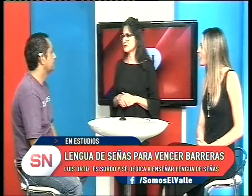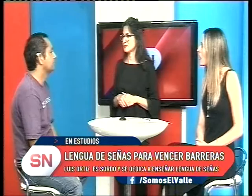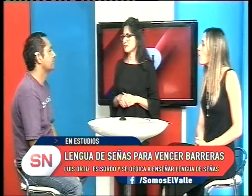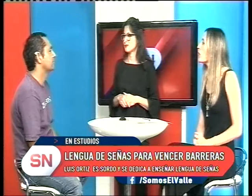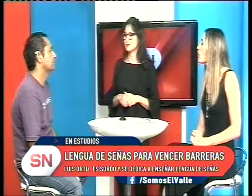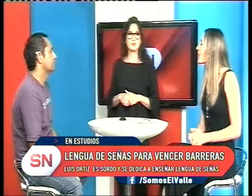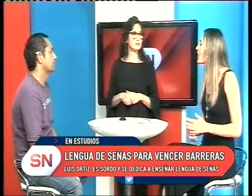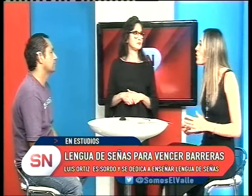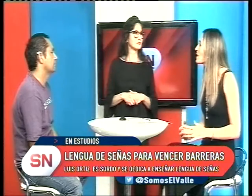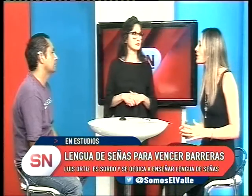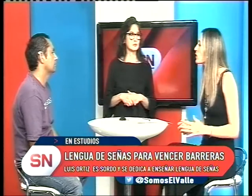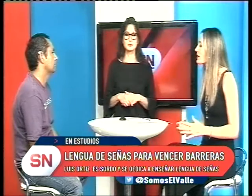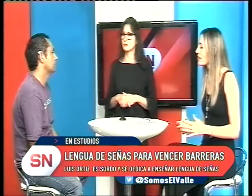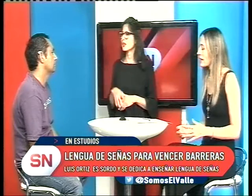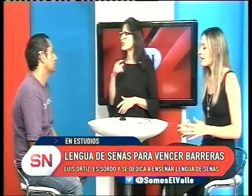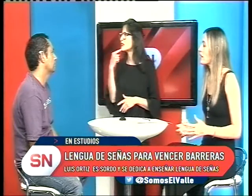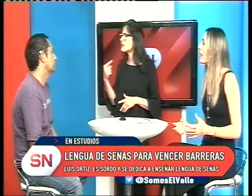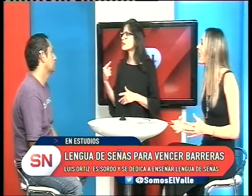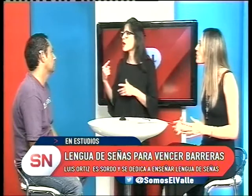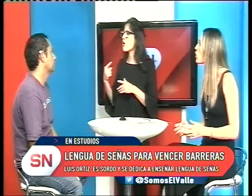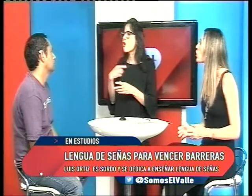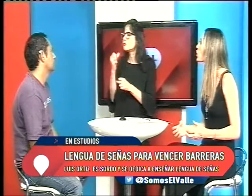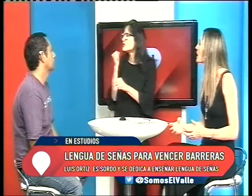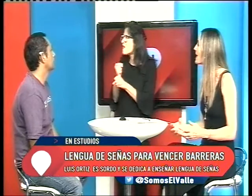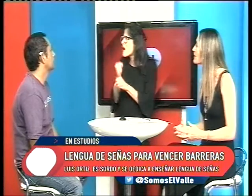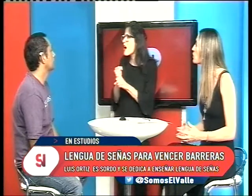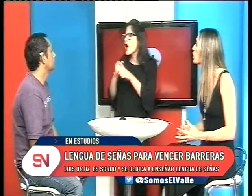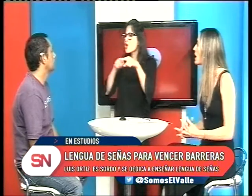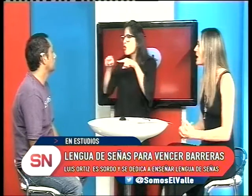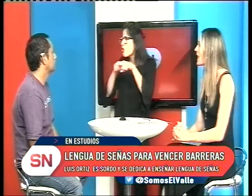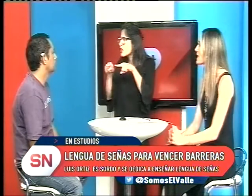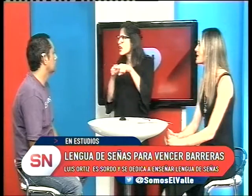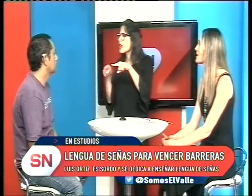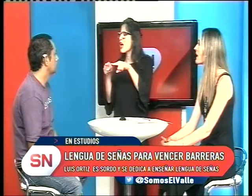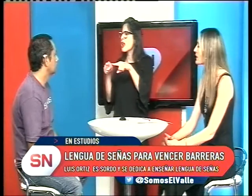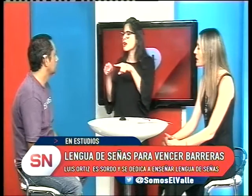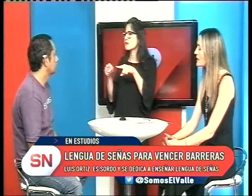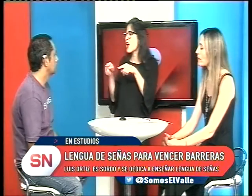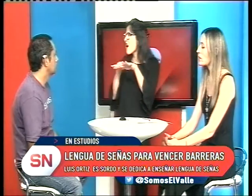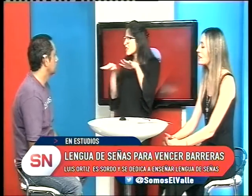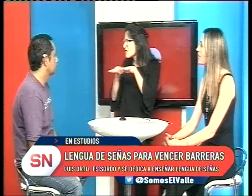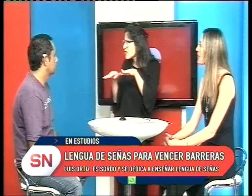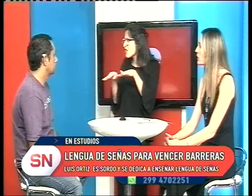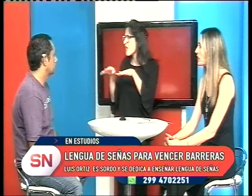Bueno, ¿cómo es esto de estar trabajando, coordinando las distintas actividades en la provincia de Río Negro?